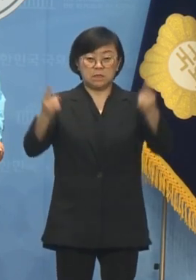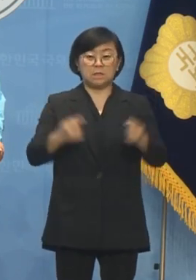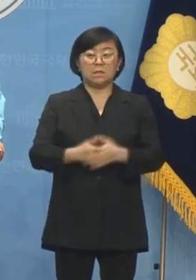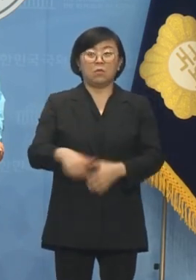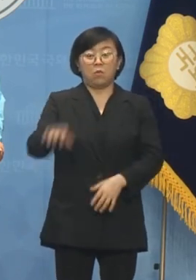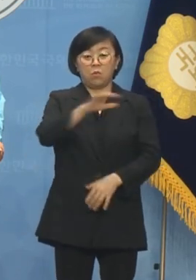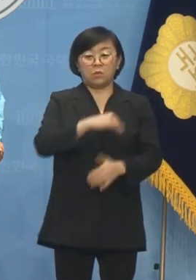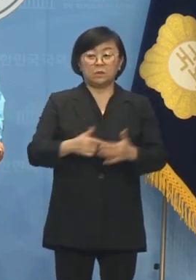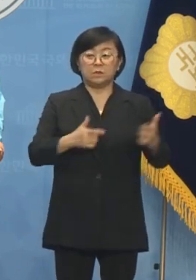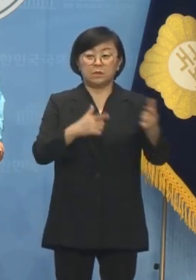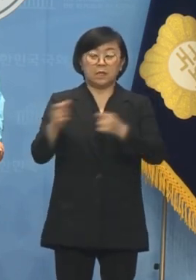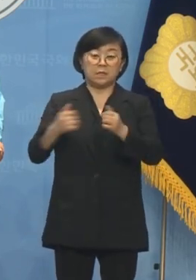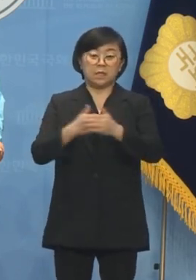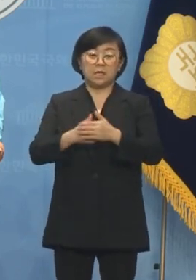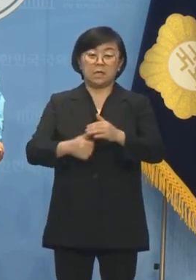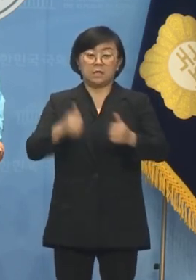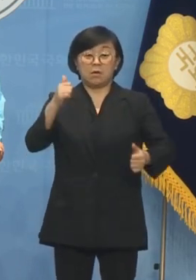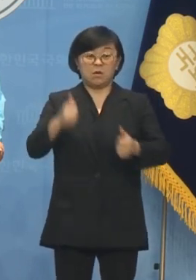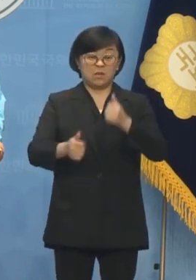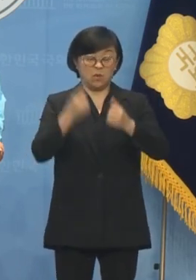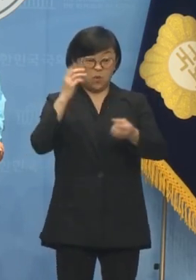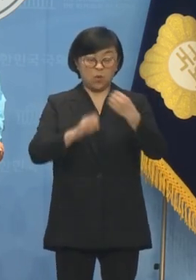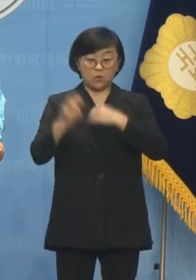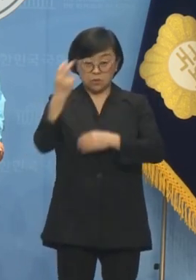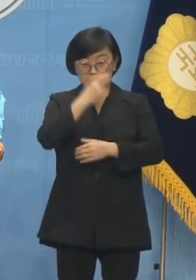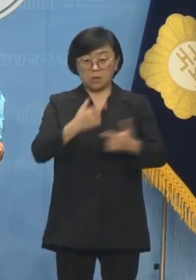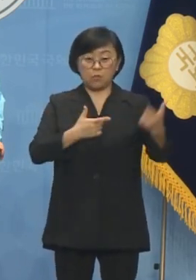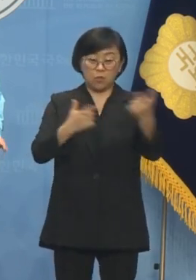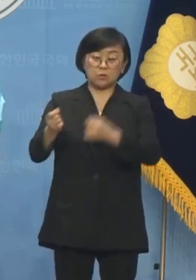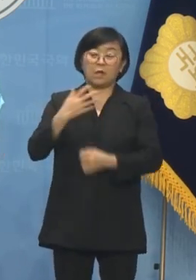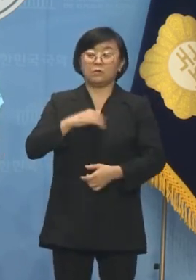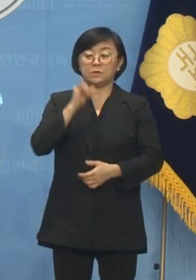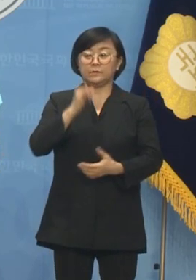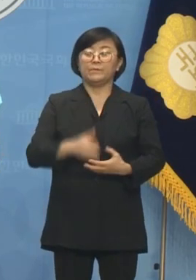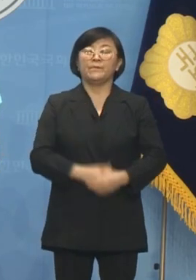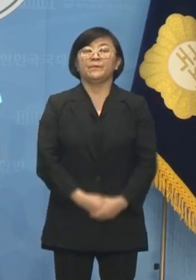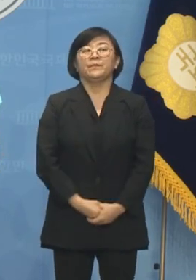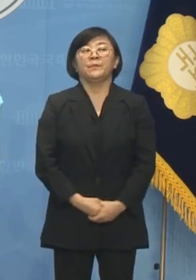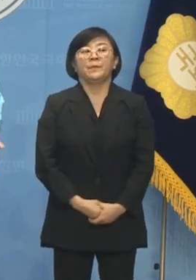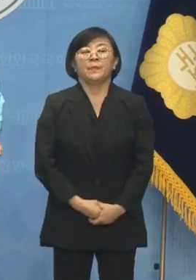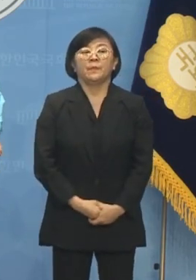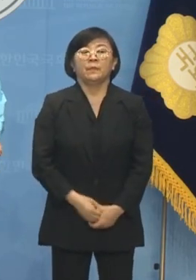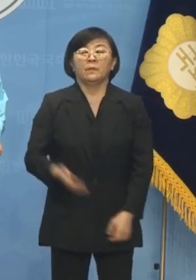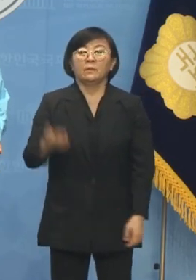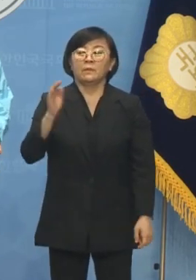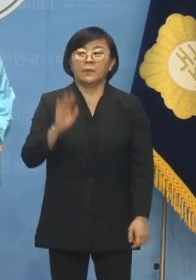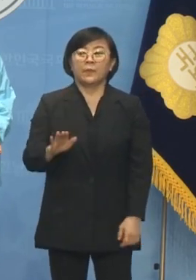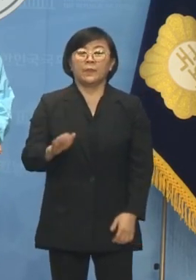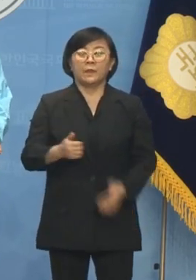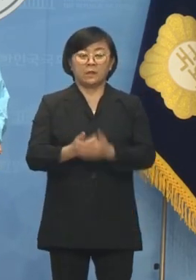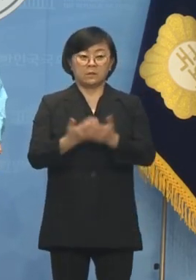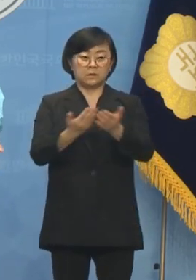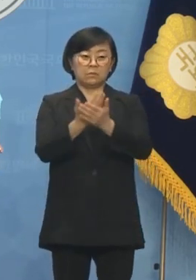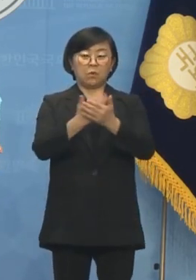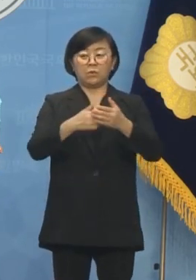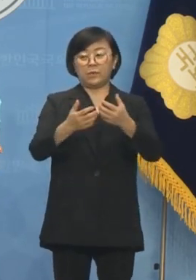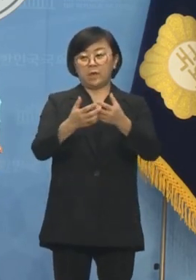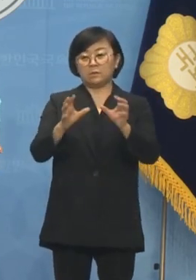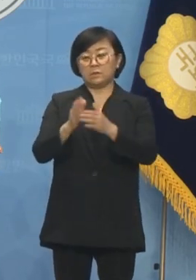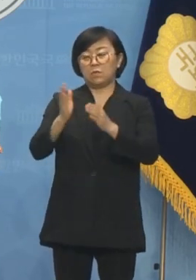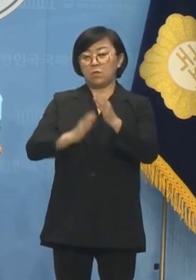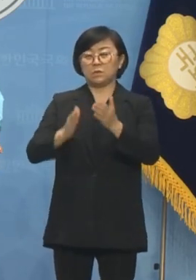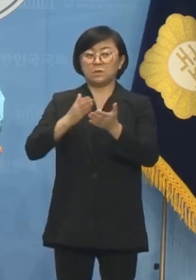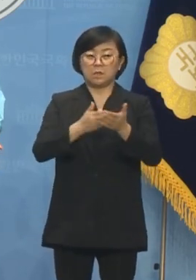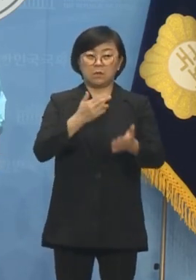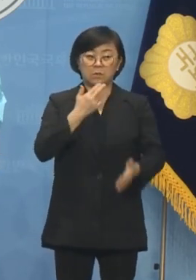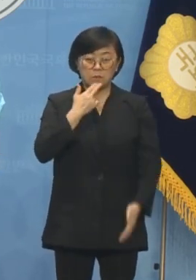단일화 경선 여론조사를 진행한 것은 모두가 알고 있는 주제의 사실입니다. 그런데 진보당 측에서 공식